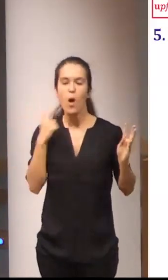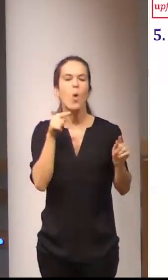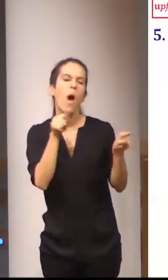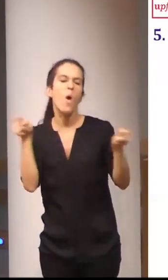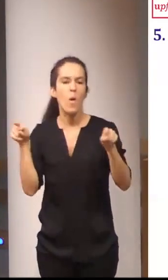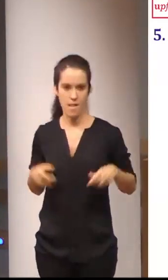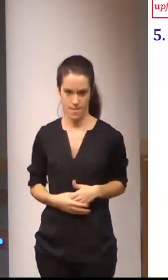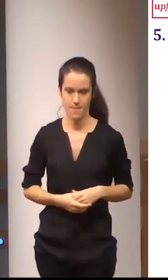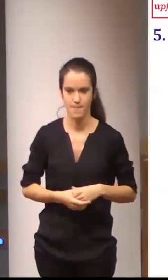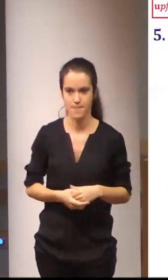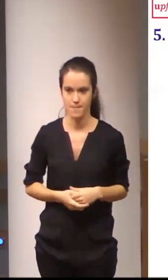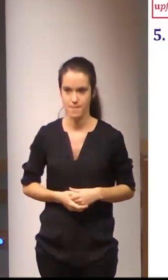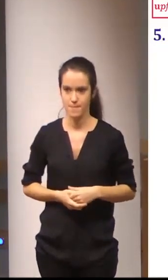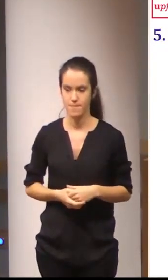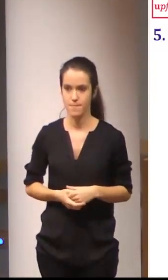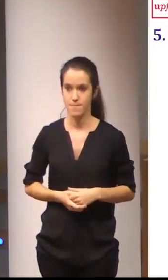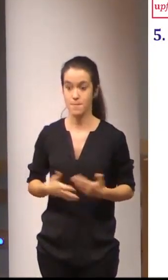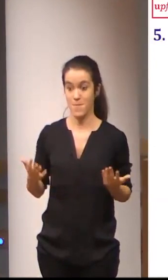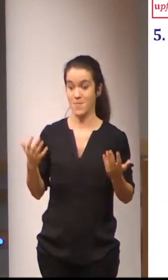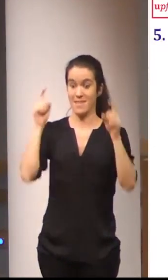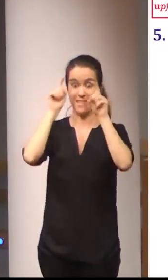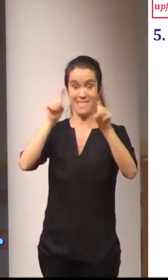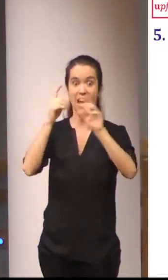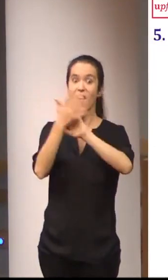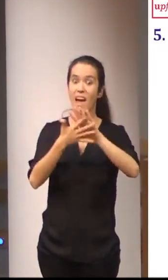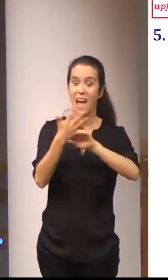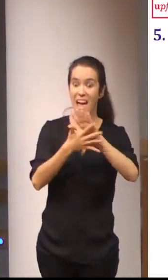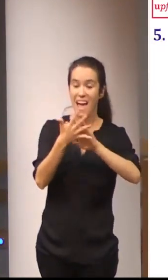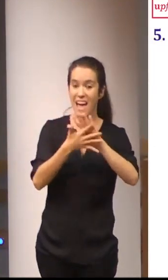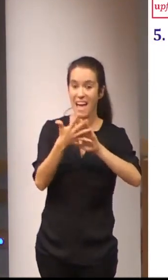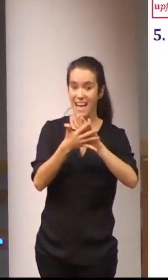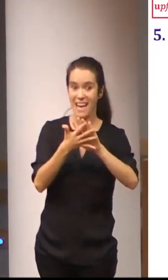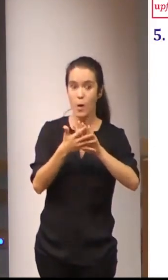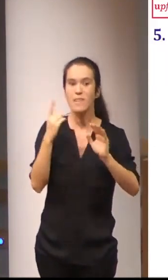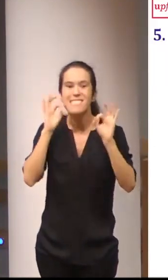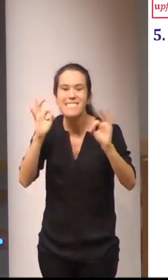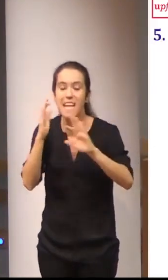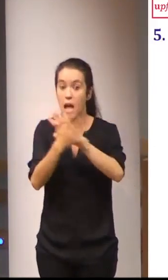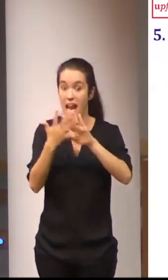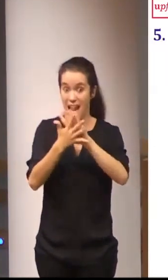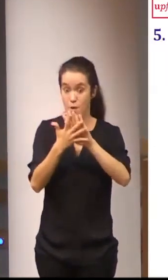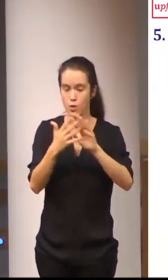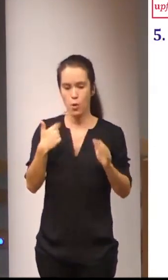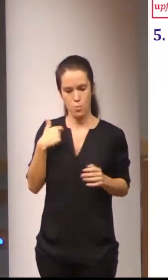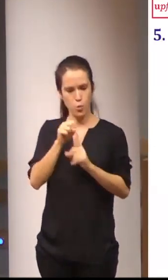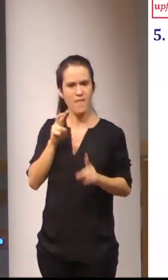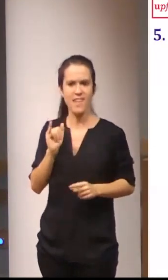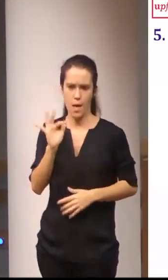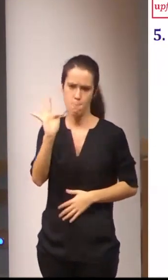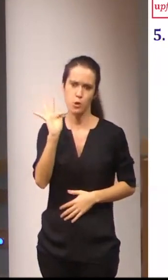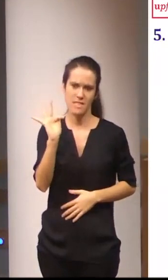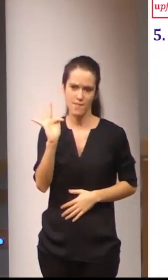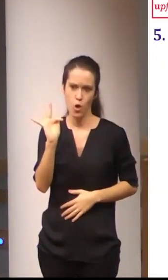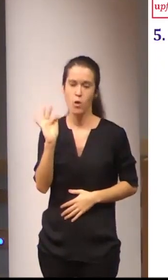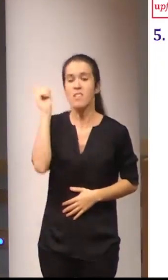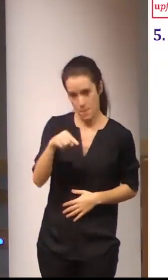incorporar tecnología a la enseñanza de las lenguas y de las lenguas de signos en particular desde nuestro punto de vista tiene ventajas también tiene